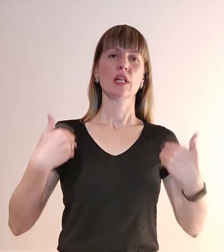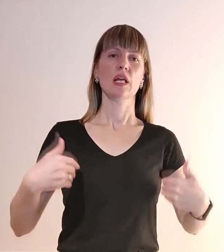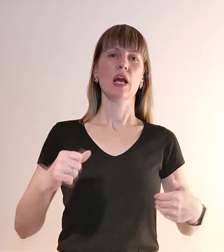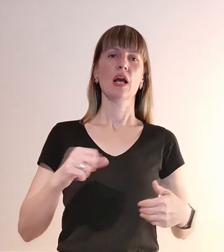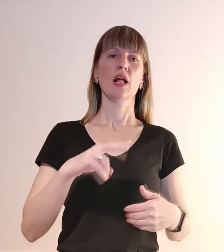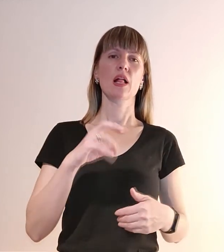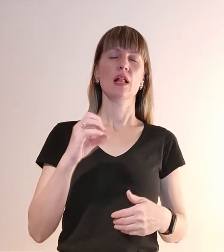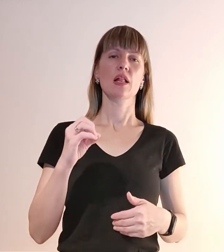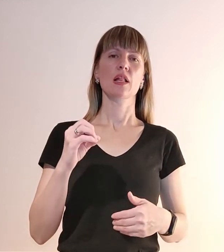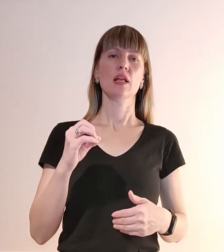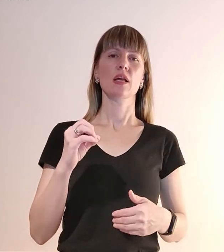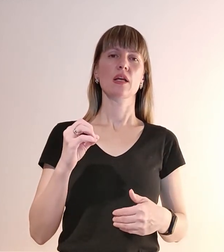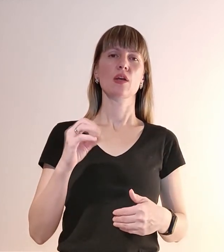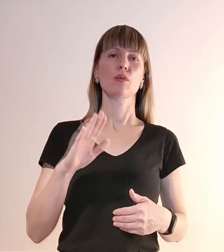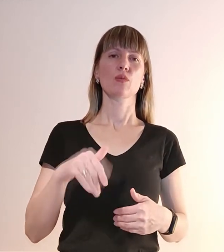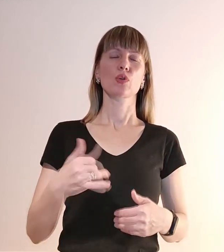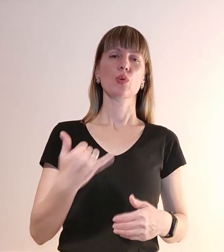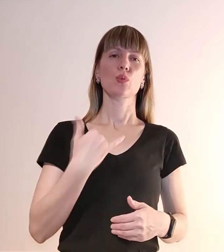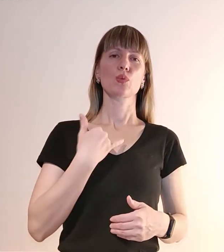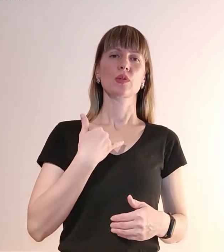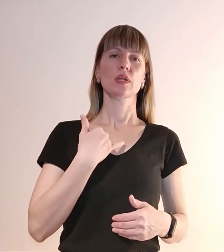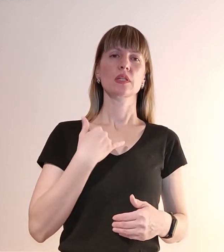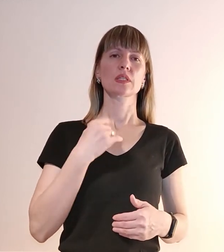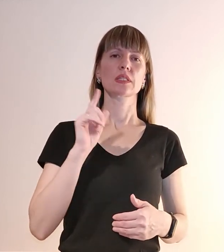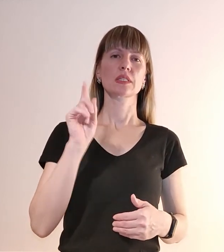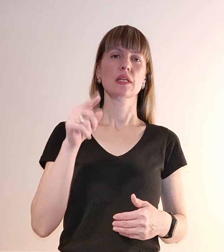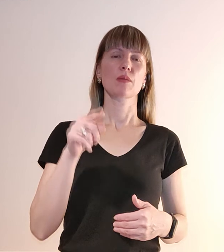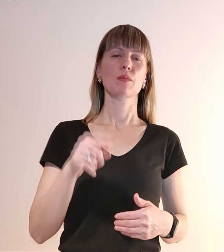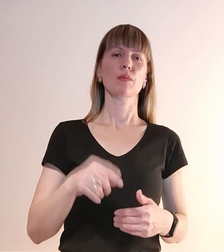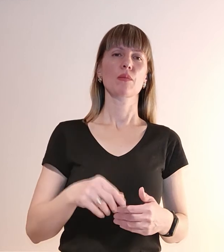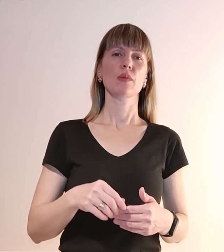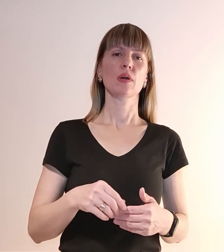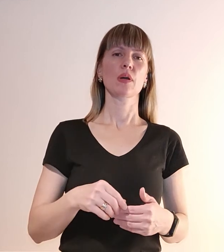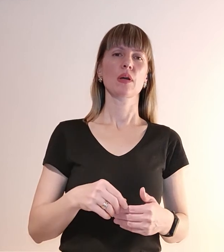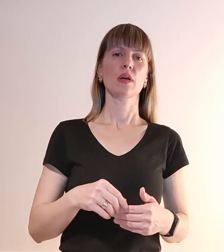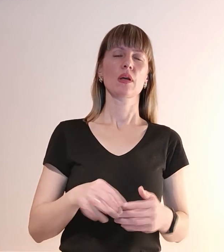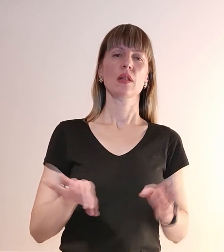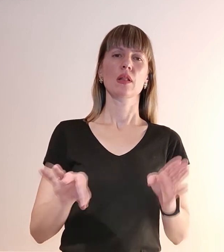потім у нас там не сросло, кажуть.